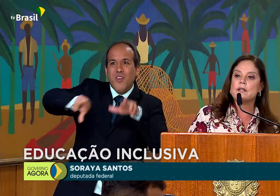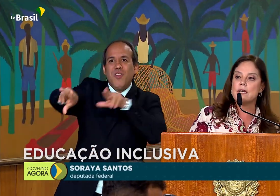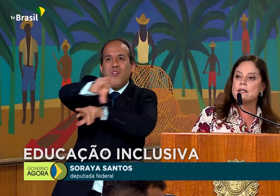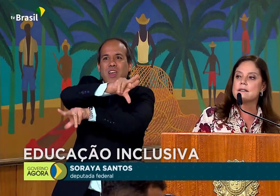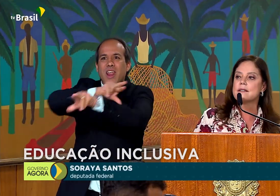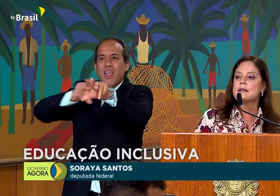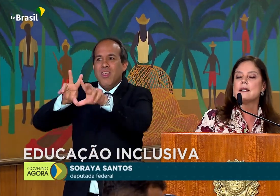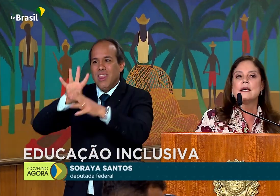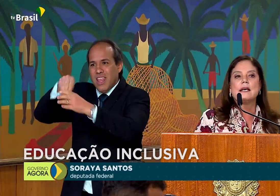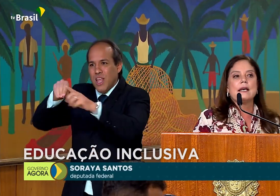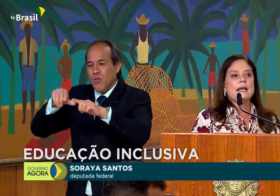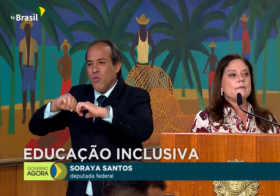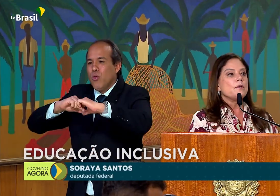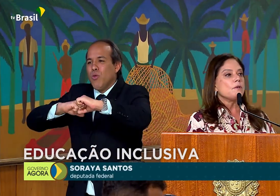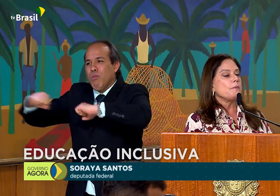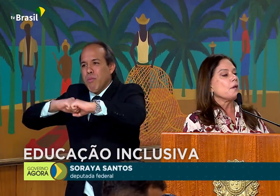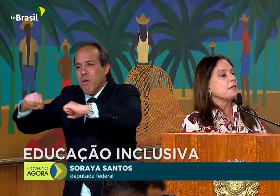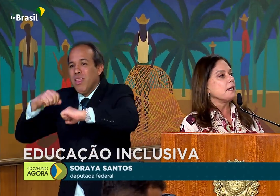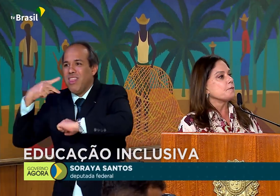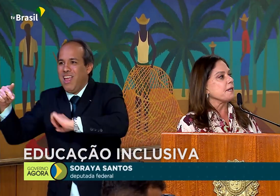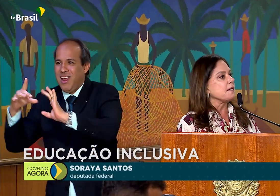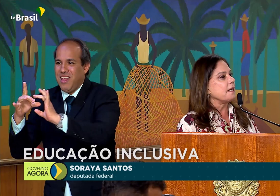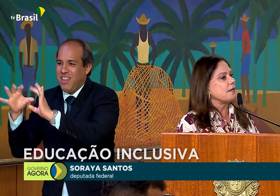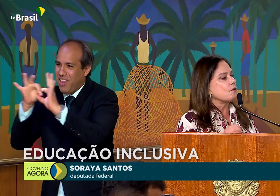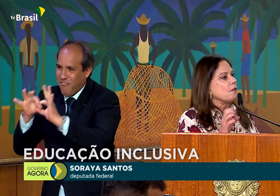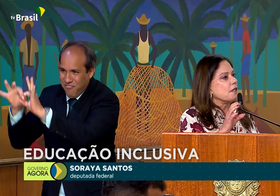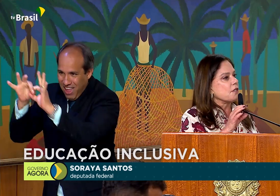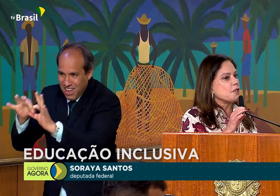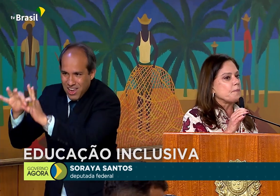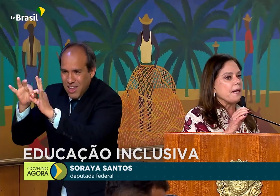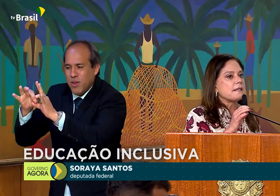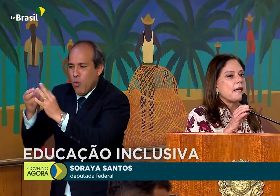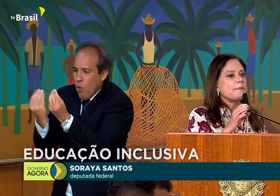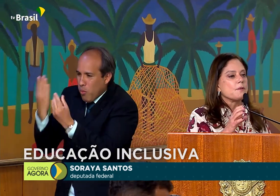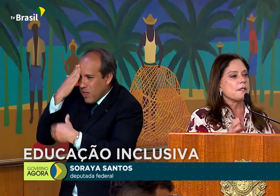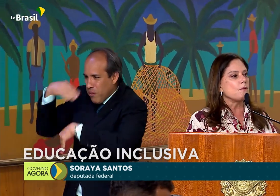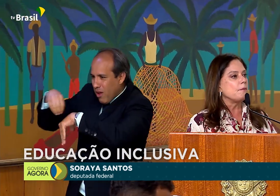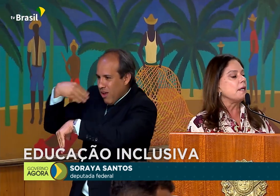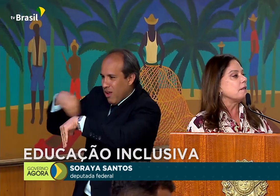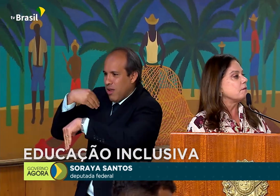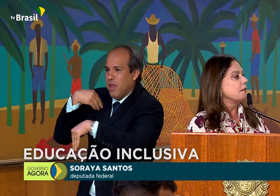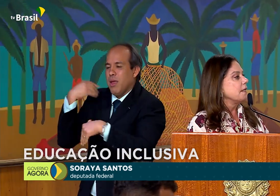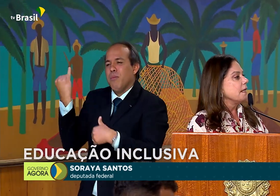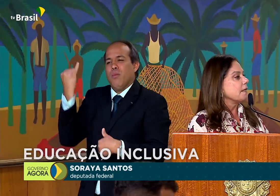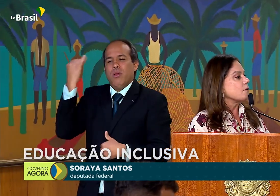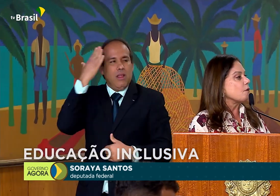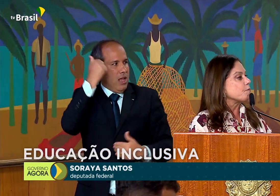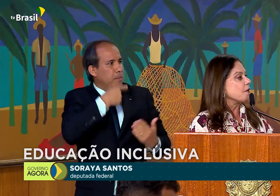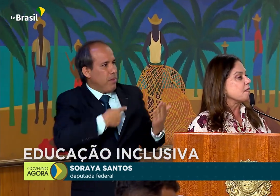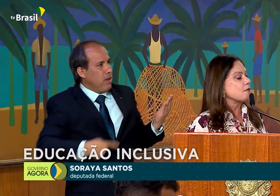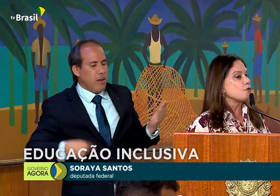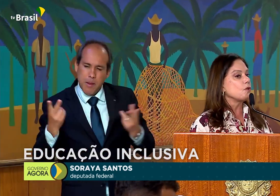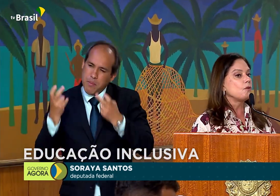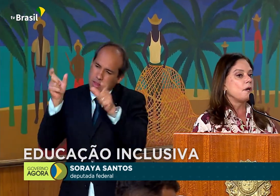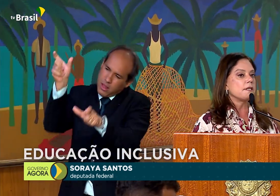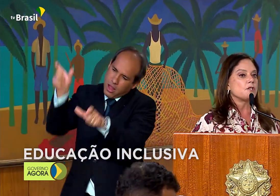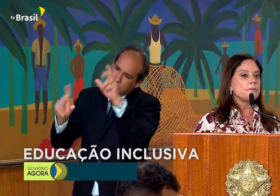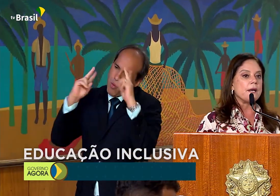Feneis. É muito importante, presidente, quando a gente percebe o ser humano, que nos seus processos de dor e de